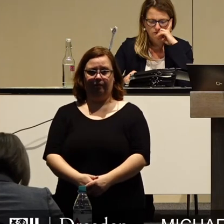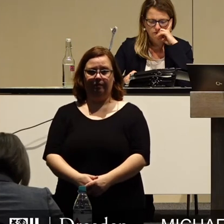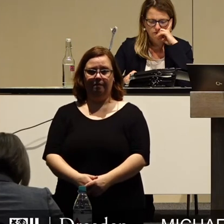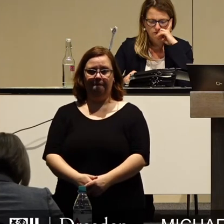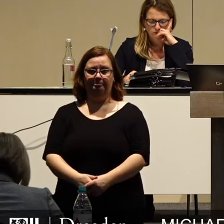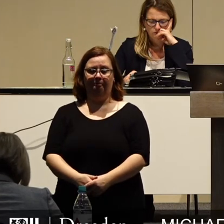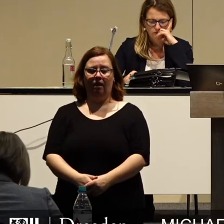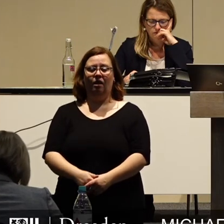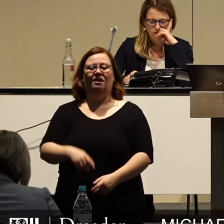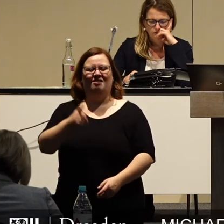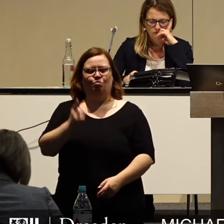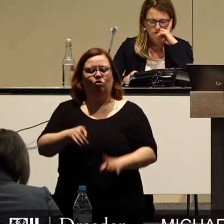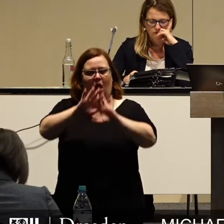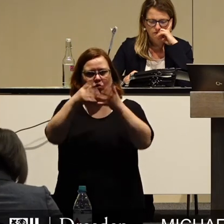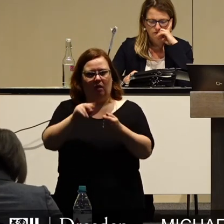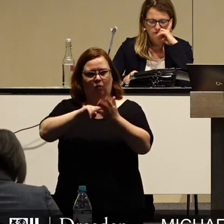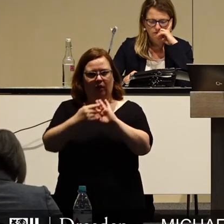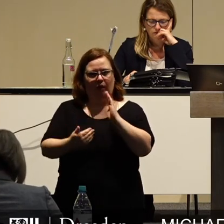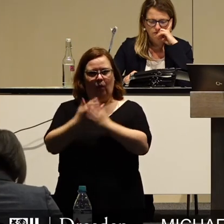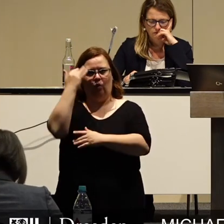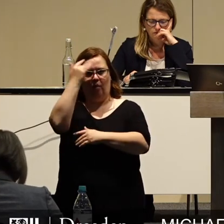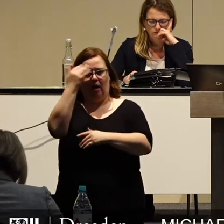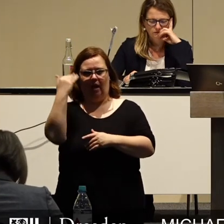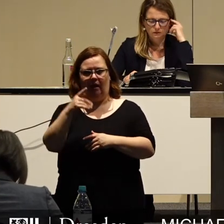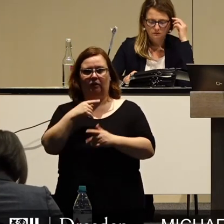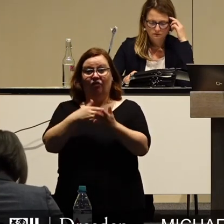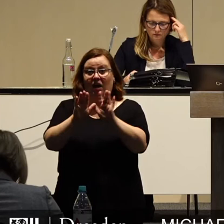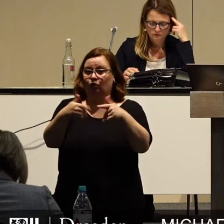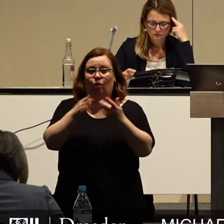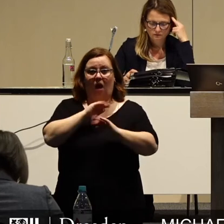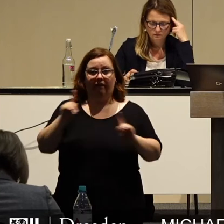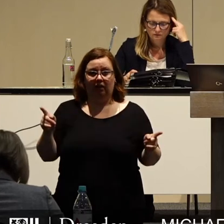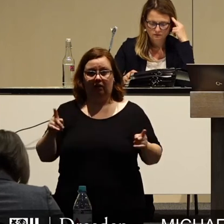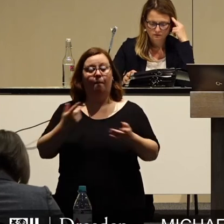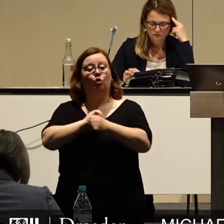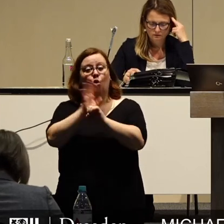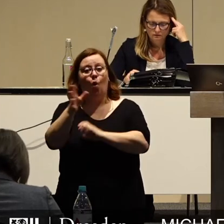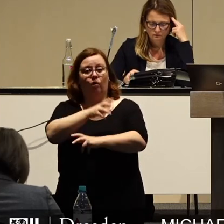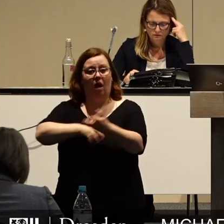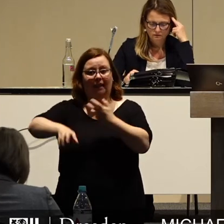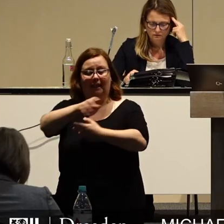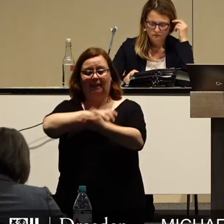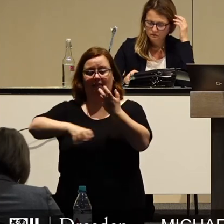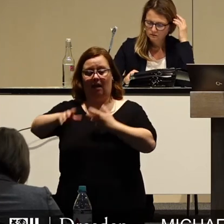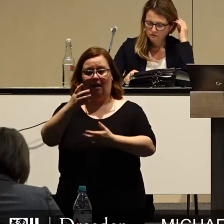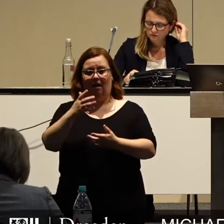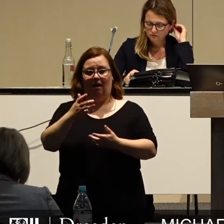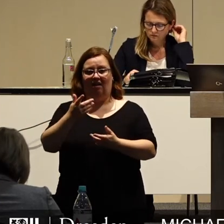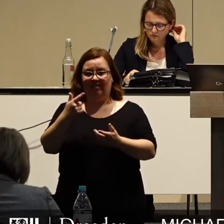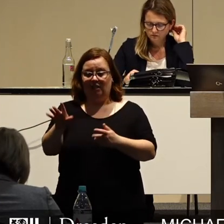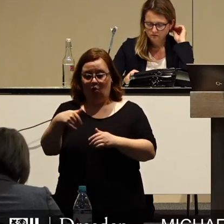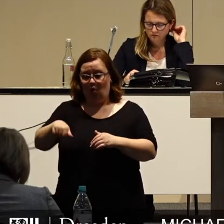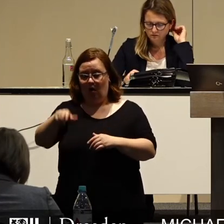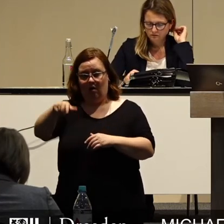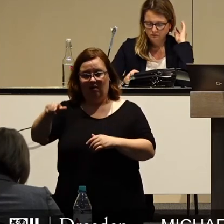Wir müssen Haushaltspolitik in Dresden neu denken und nicht weiter so sagen. Die Lasten der Corona-Krise dürfen nicht